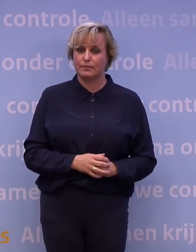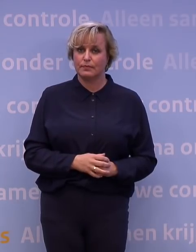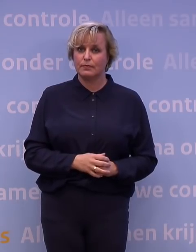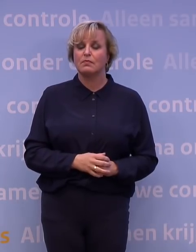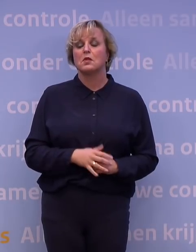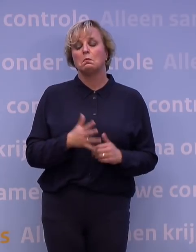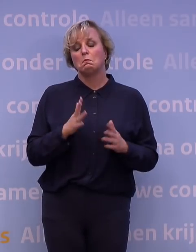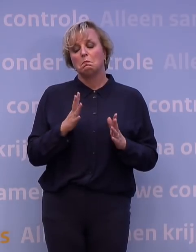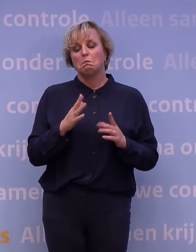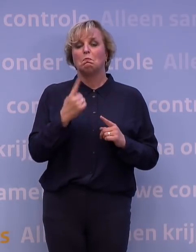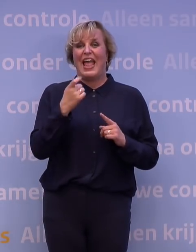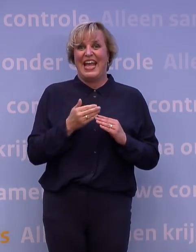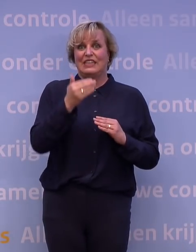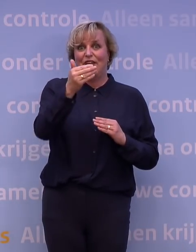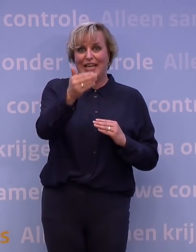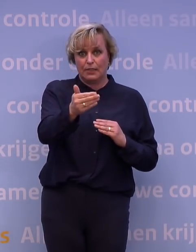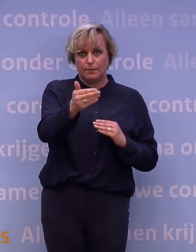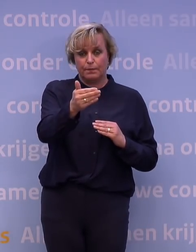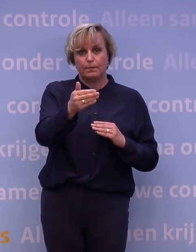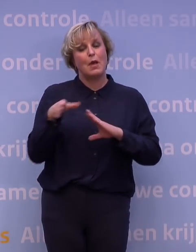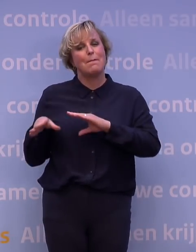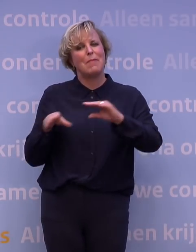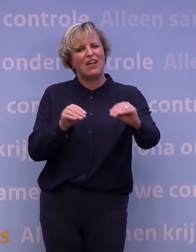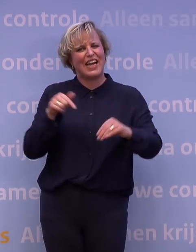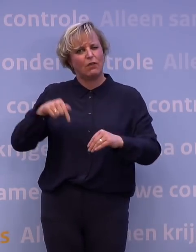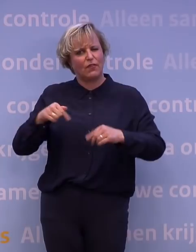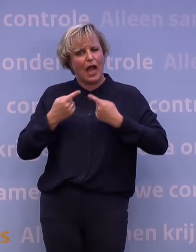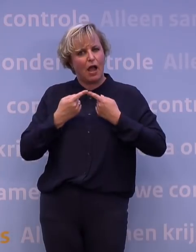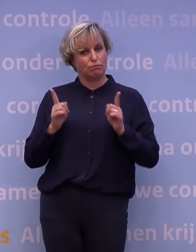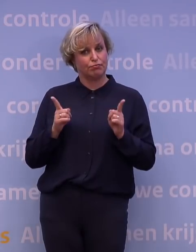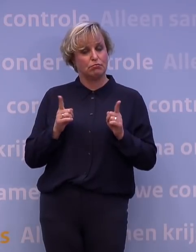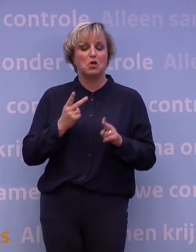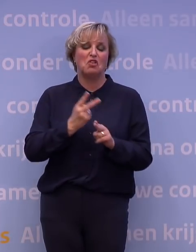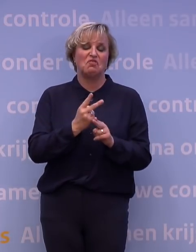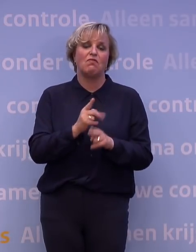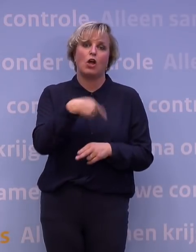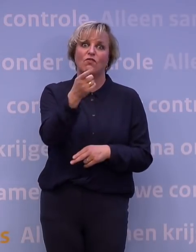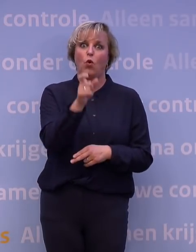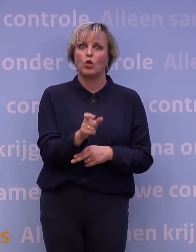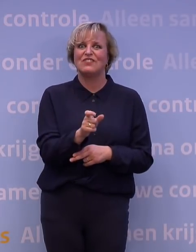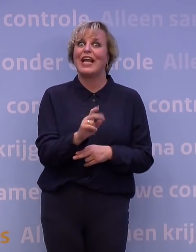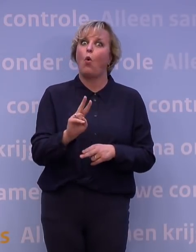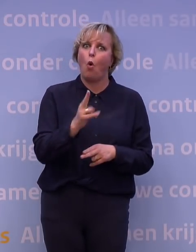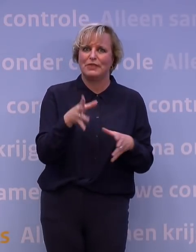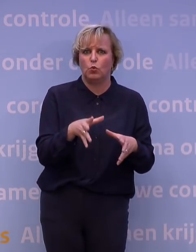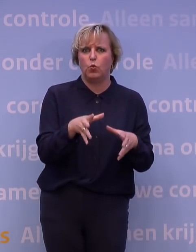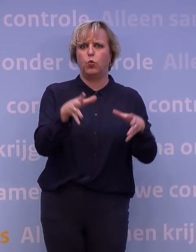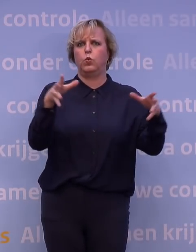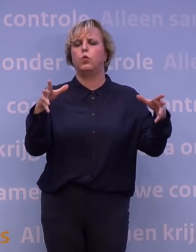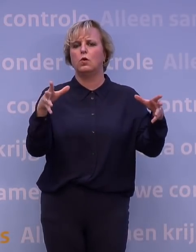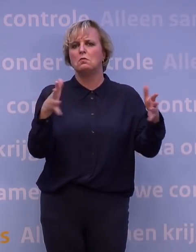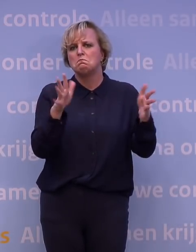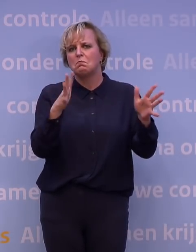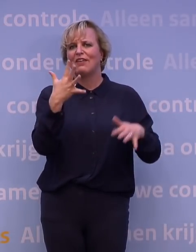Over ruim een week, zelfs met de maatregelen die we vandaag aankondigen, verwachten we over ruim een week weer een stijging te zien naar